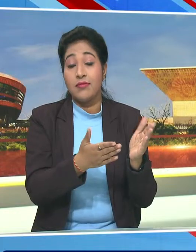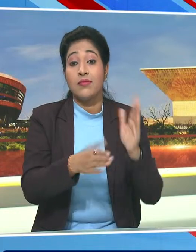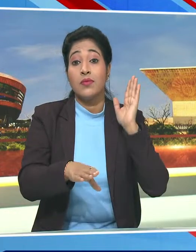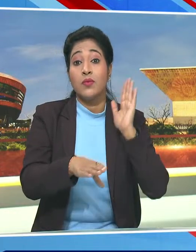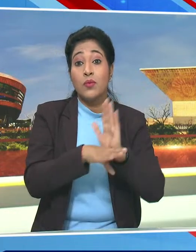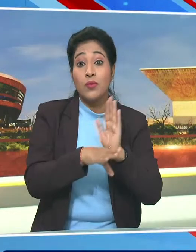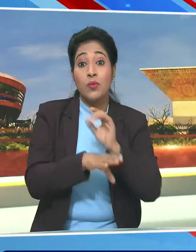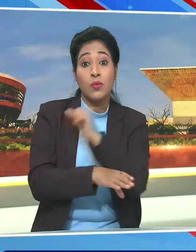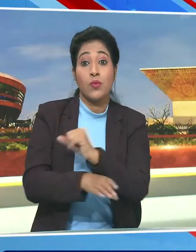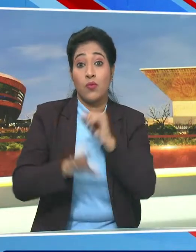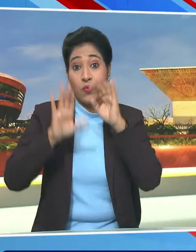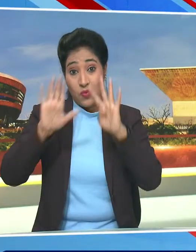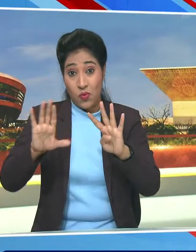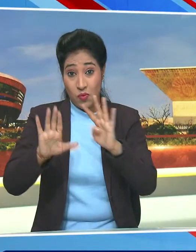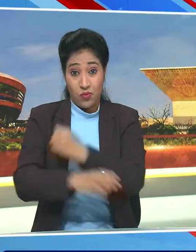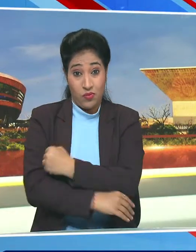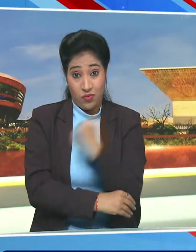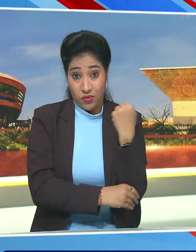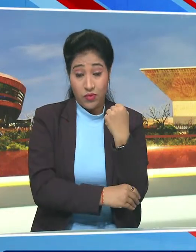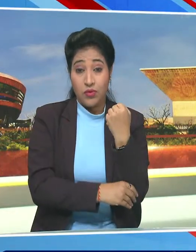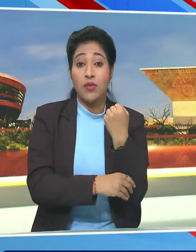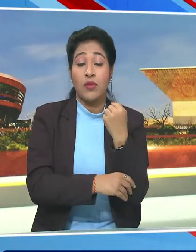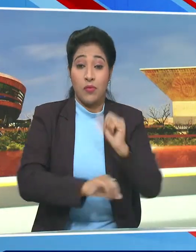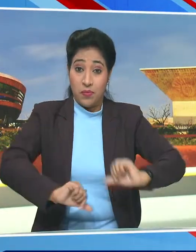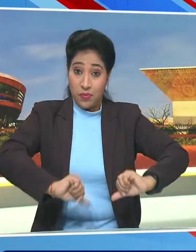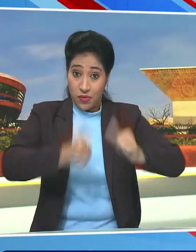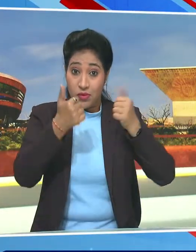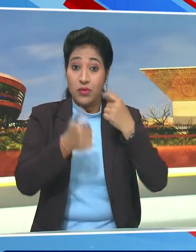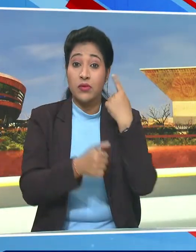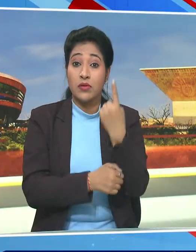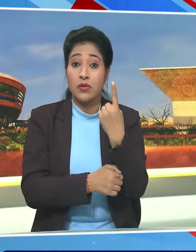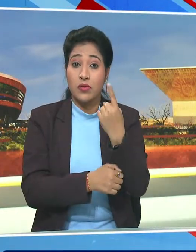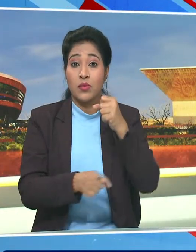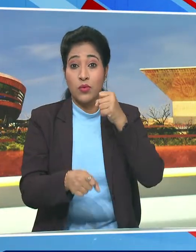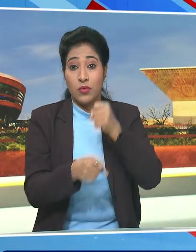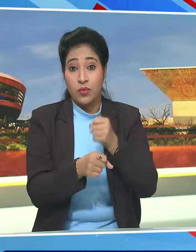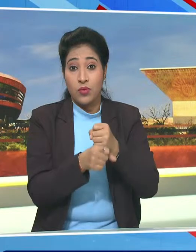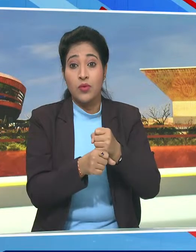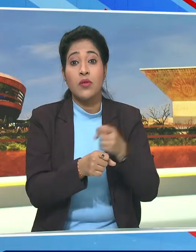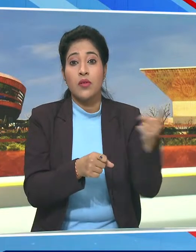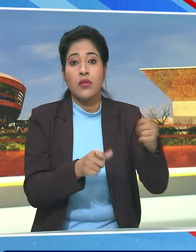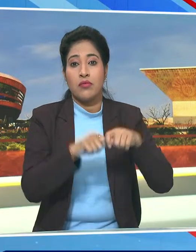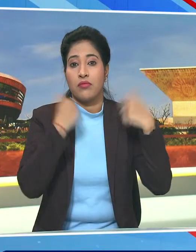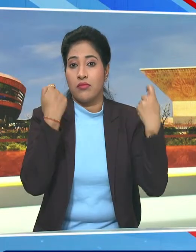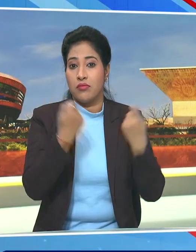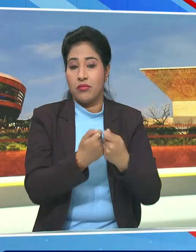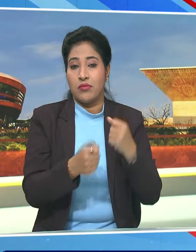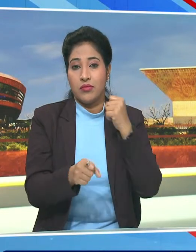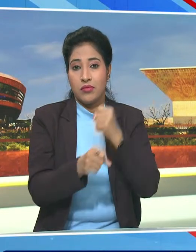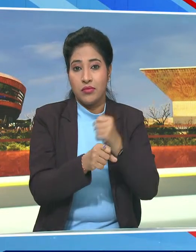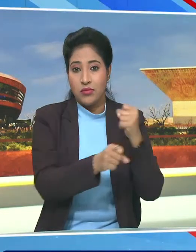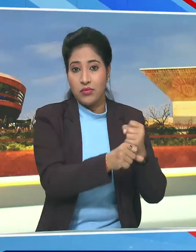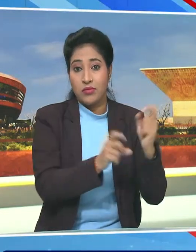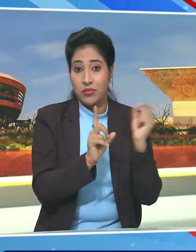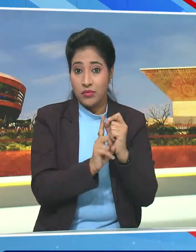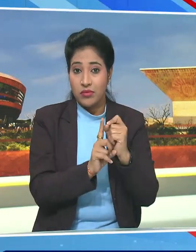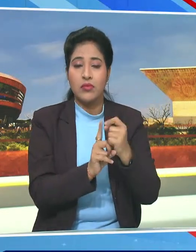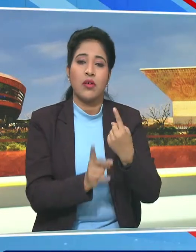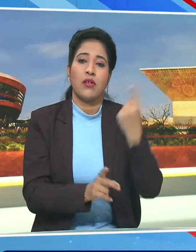जबकि कॉंग्रेस ने 9 सीटे जीती और एक गोडवाना गंटंत्र पार्टी यानी जीजीपी को मिली